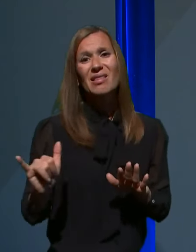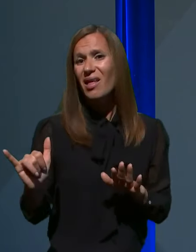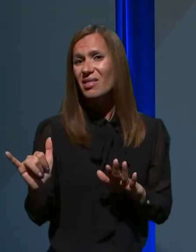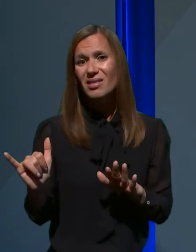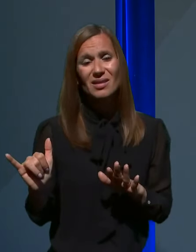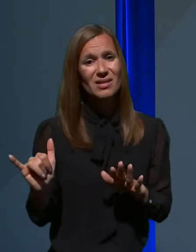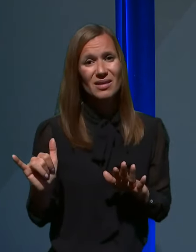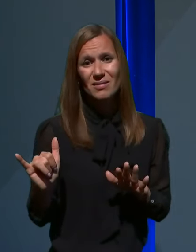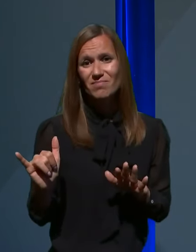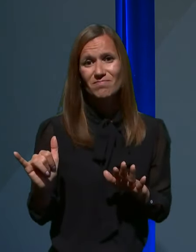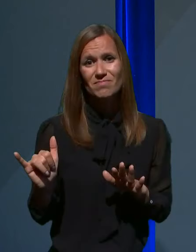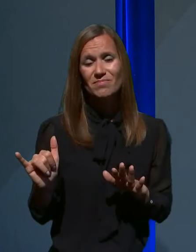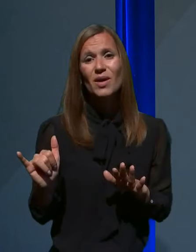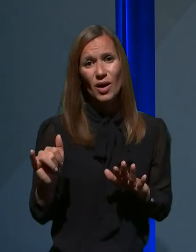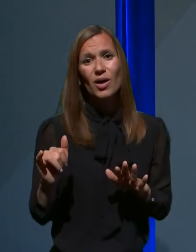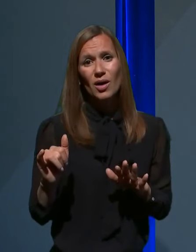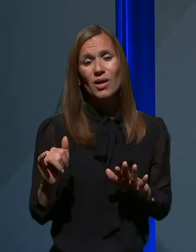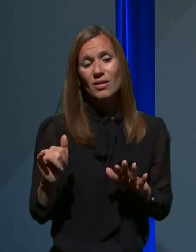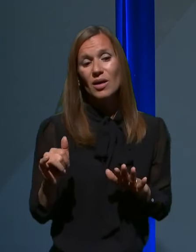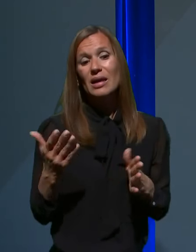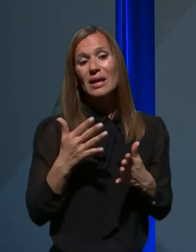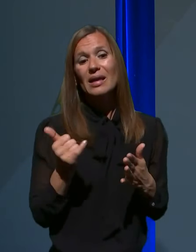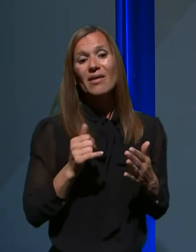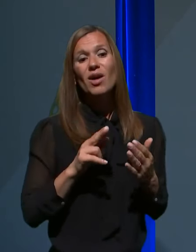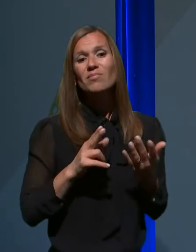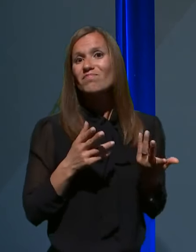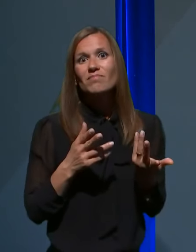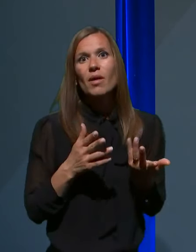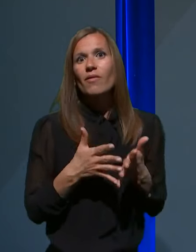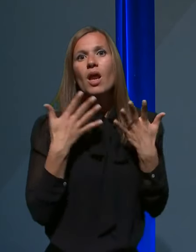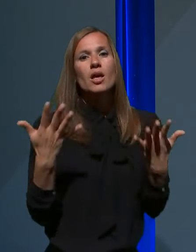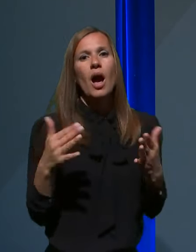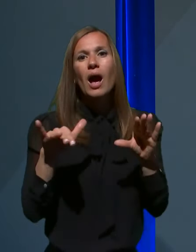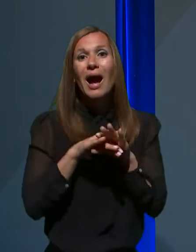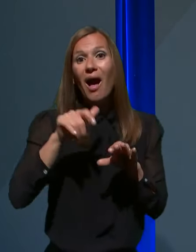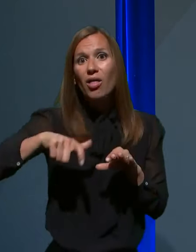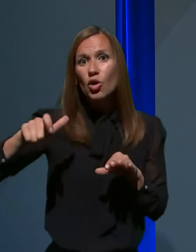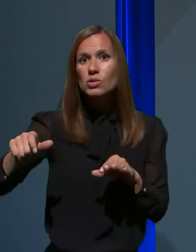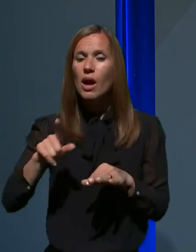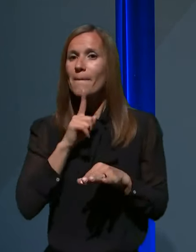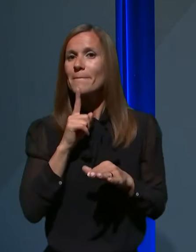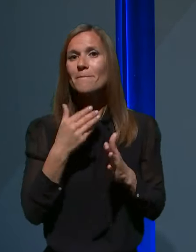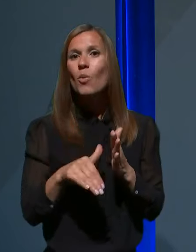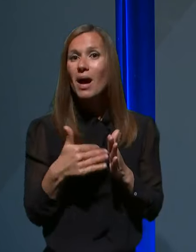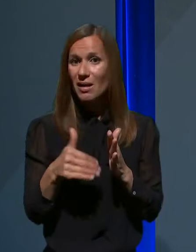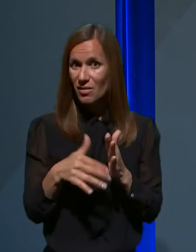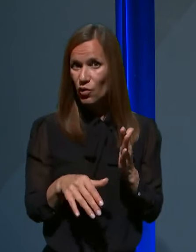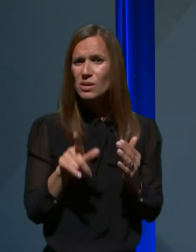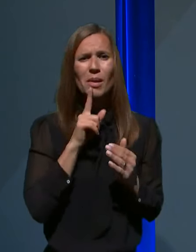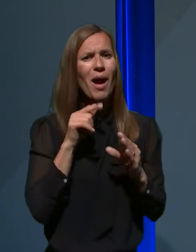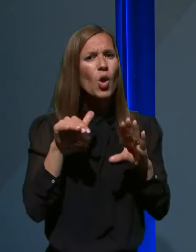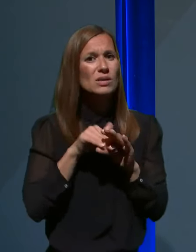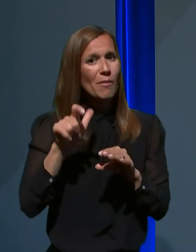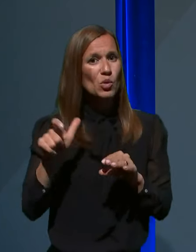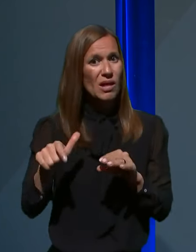kjer je dejansko v uspredju izrazita kadrovska pomankljivost in nam to povzroča velike probleme tudi